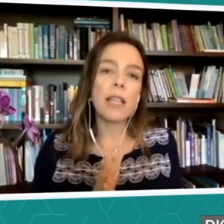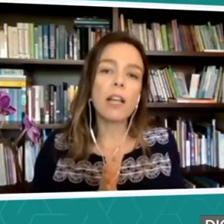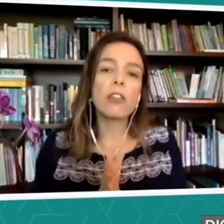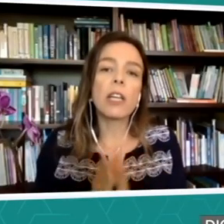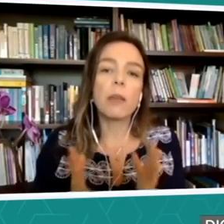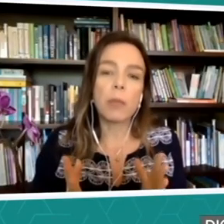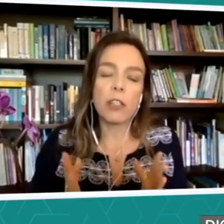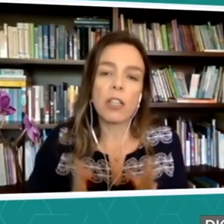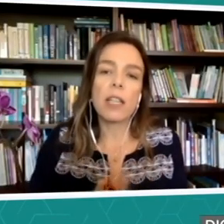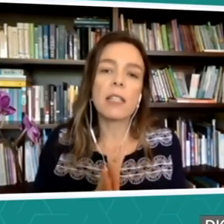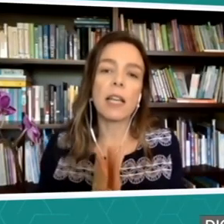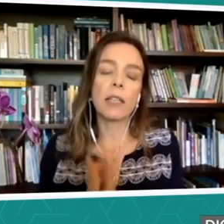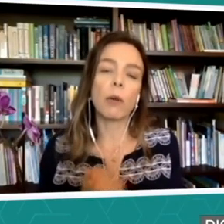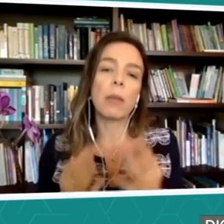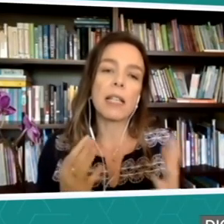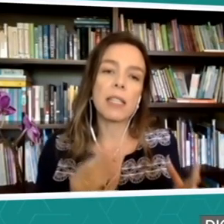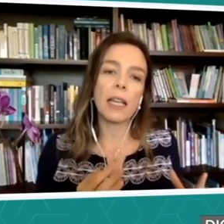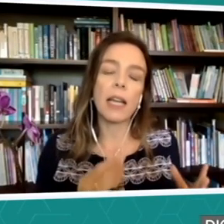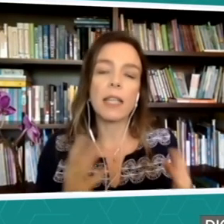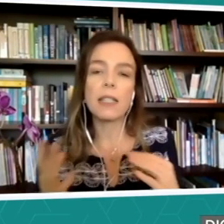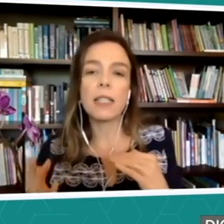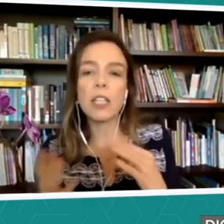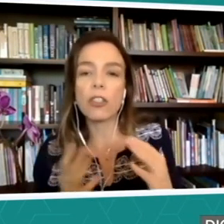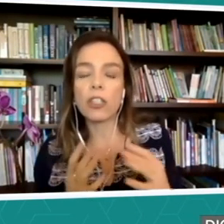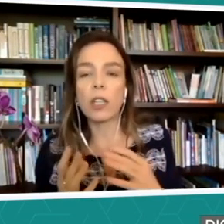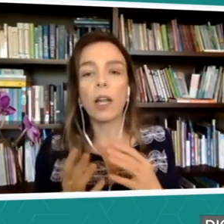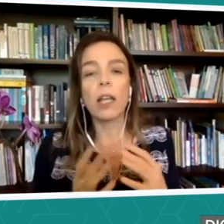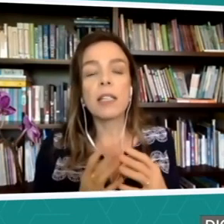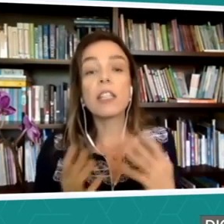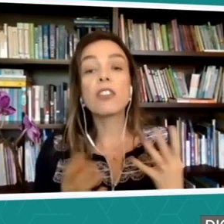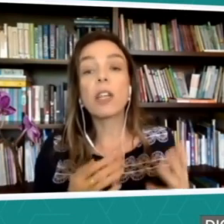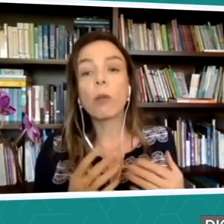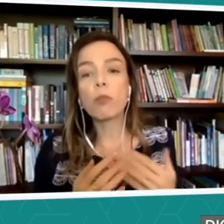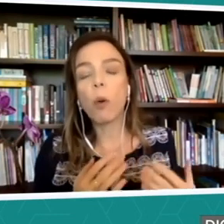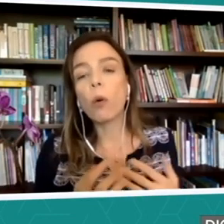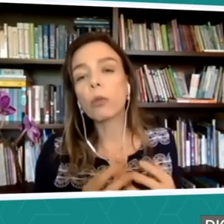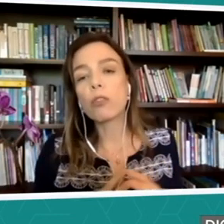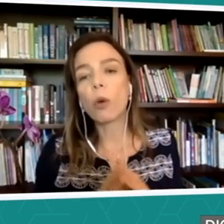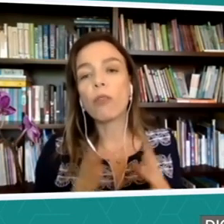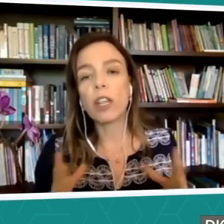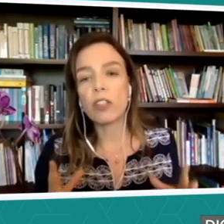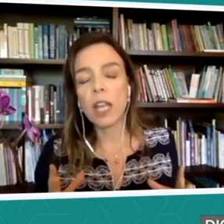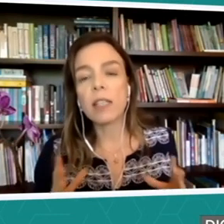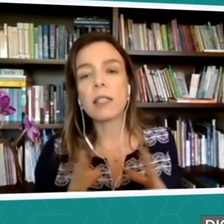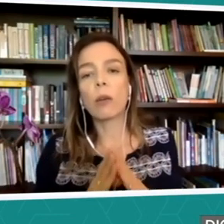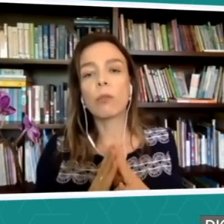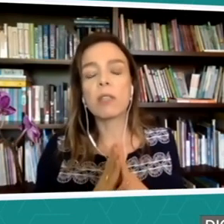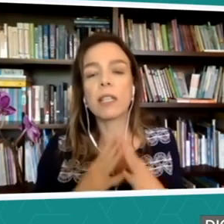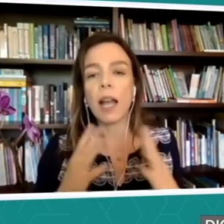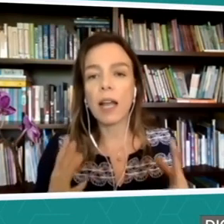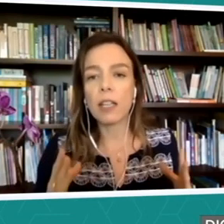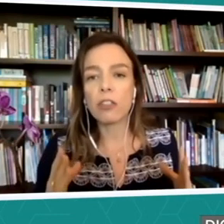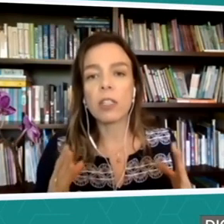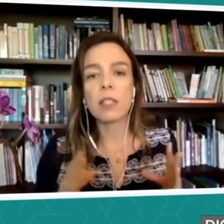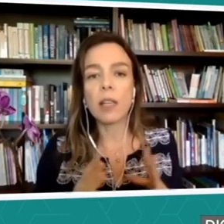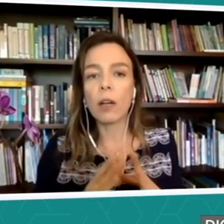de Libras, né? Se é a língua brasileira, existem alguns pontos de convergência, alguns sinais que são